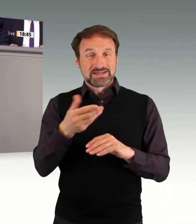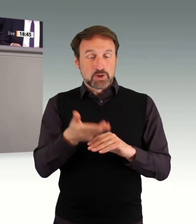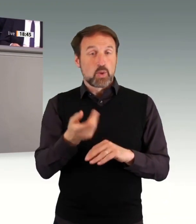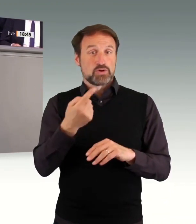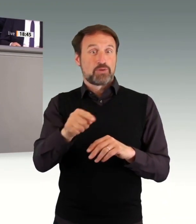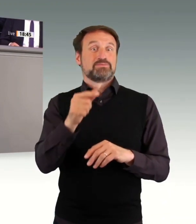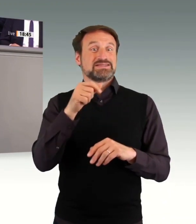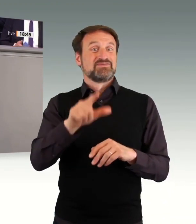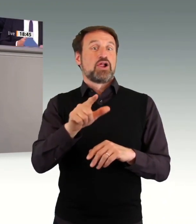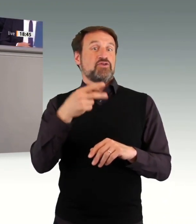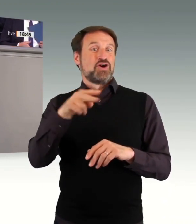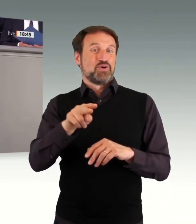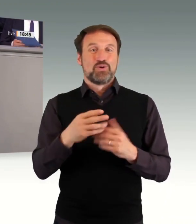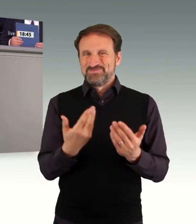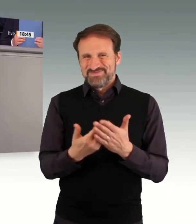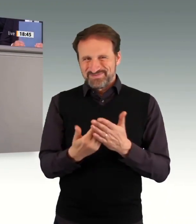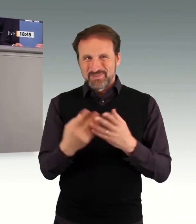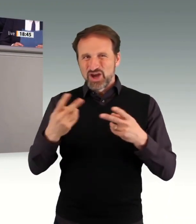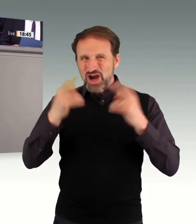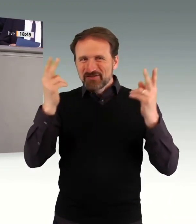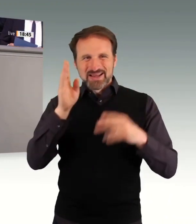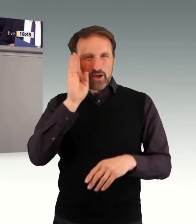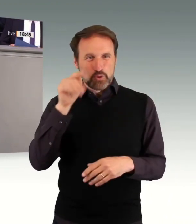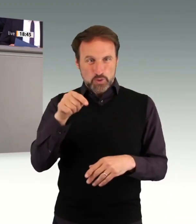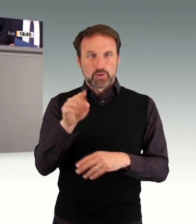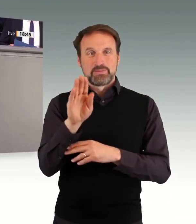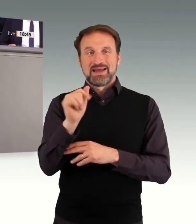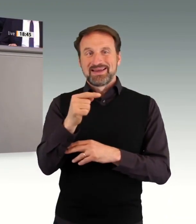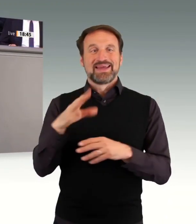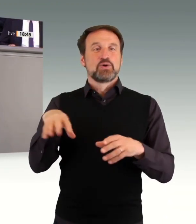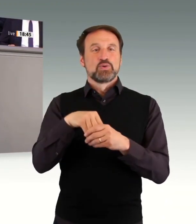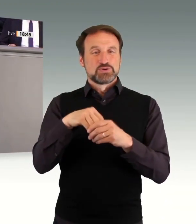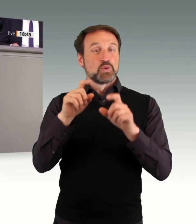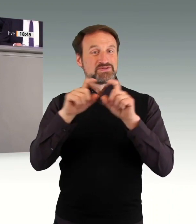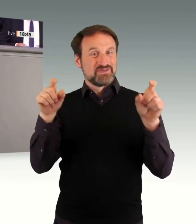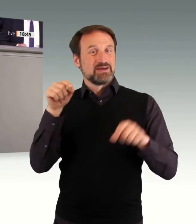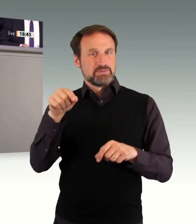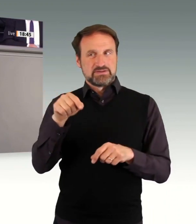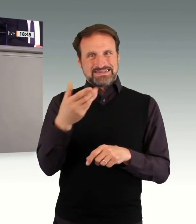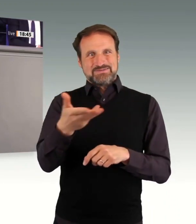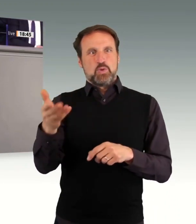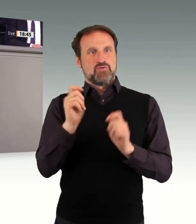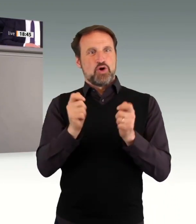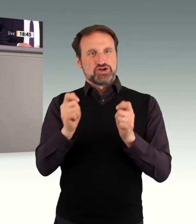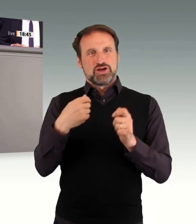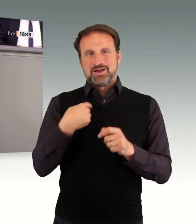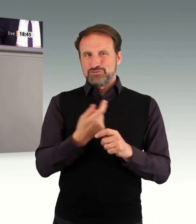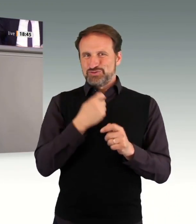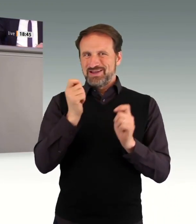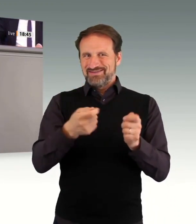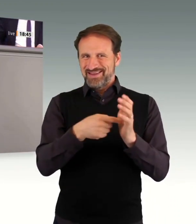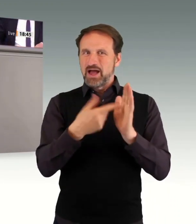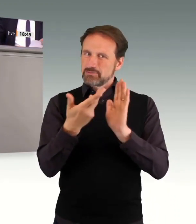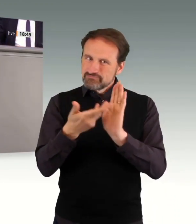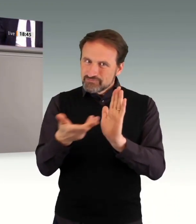wie hier mitten in Berlin, zum Beispiel im neuen Berliner Humboldt-Forum, wo das Inklusionsunternehmen in einem